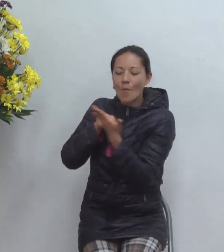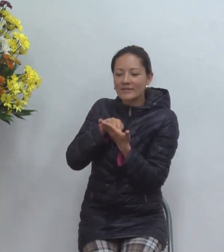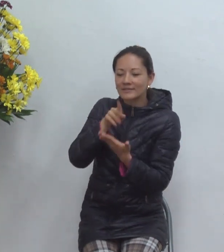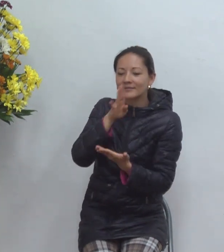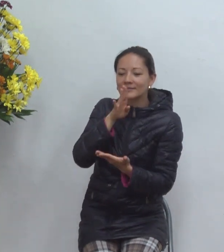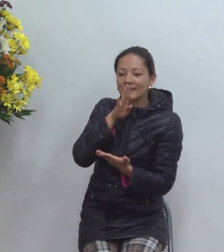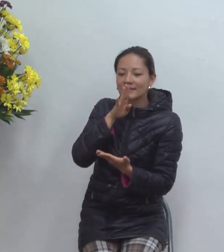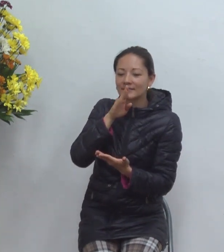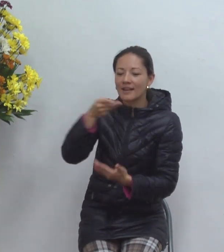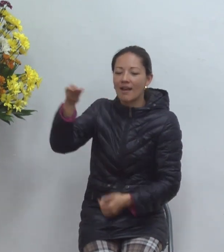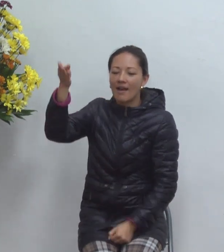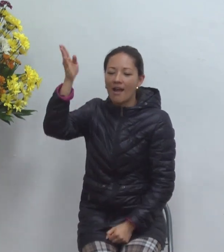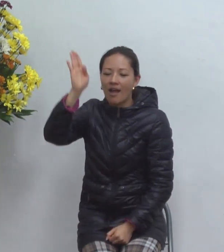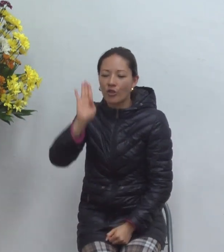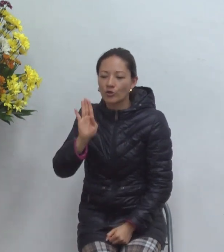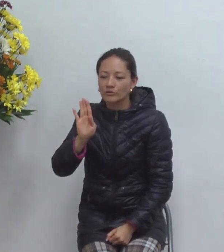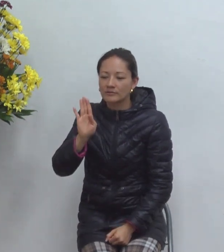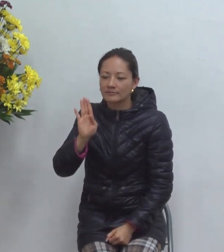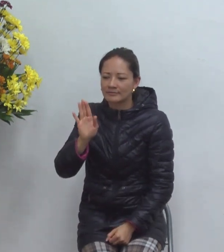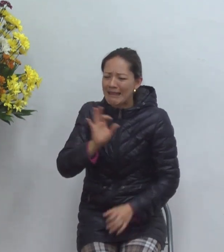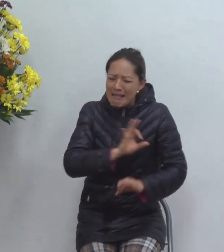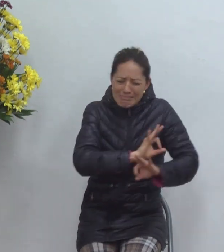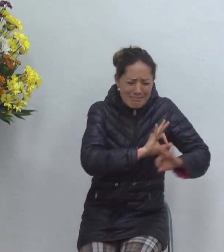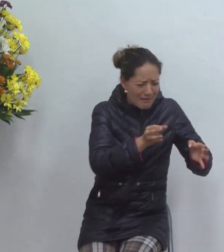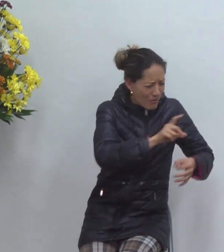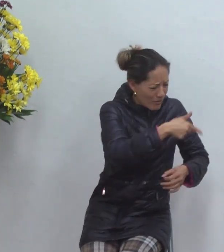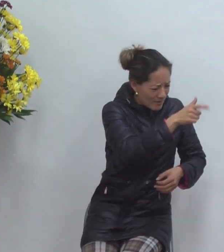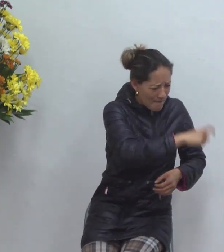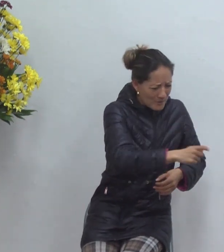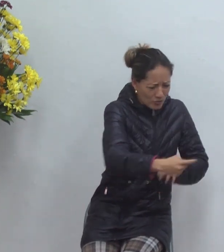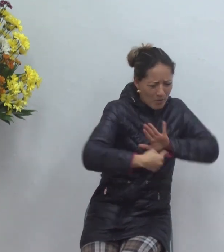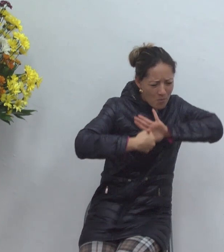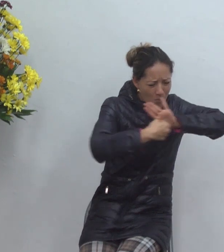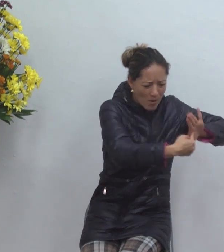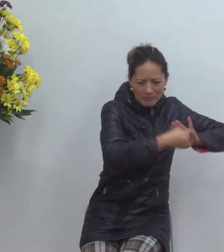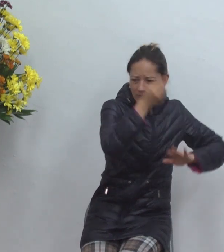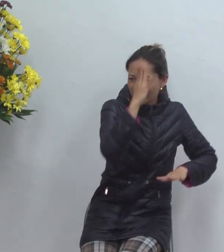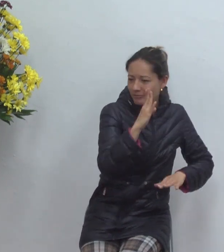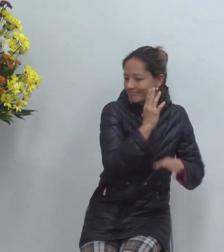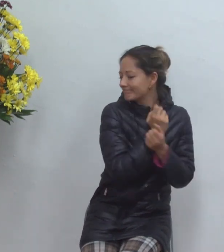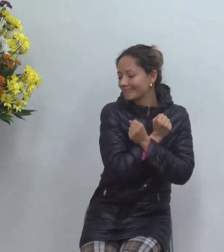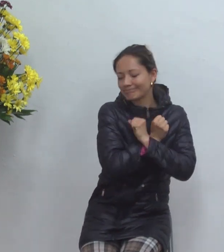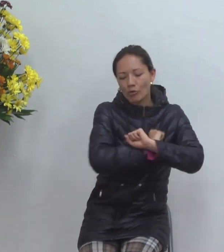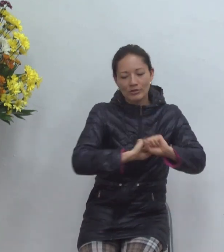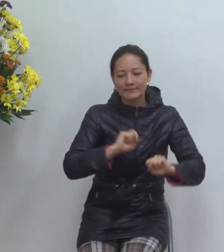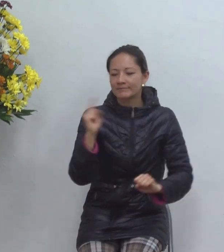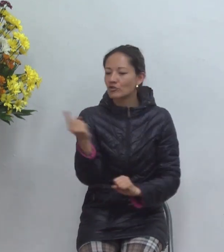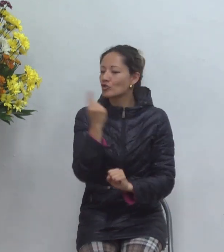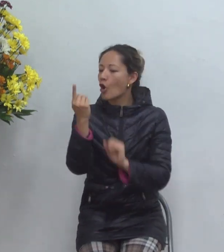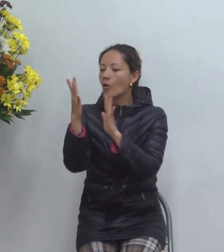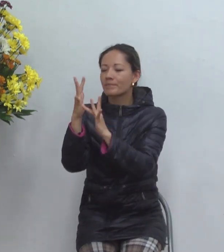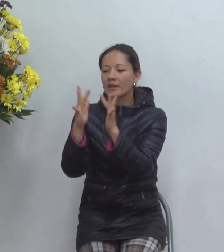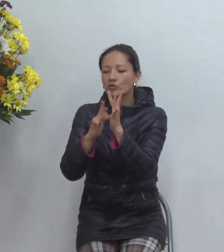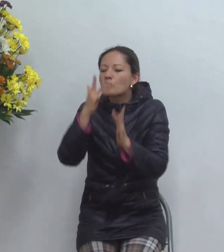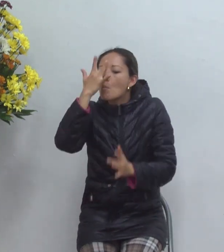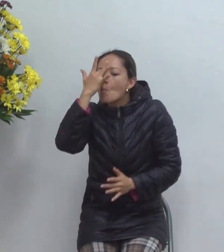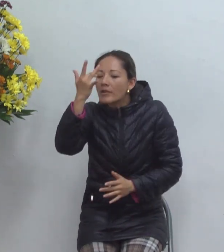palabra de Dios la voluntad de Dios lo que Dios quiere eso que es lo que Dios quiere es lo que se llama el